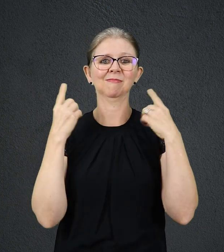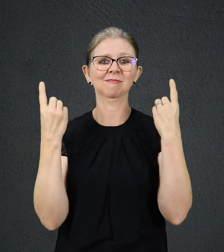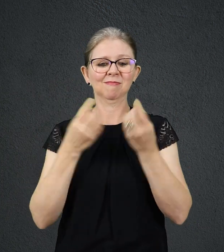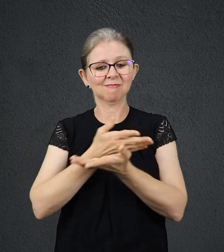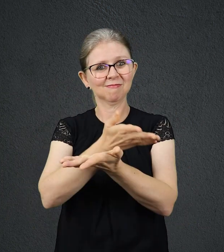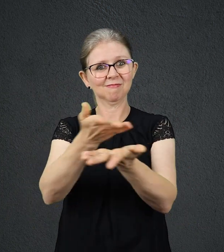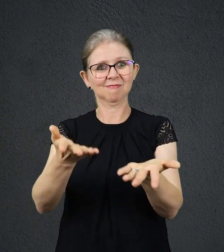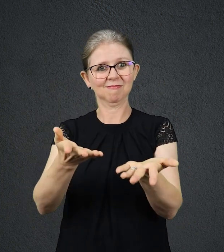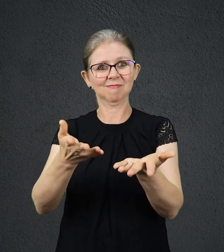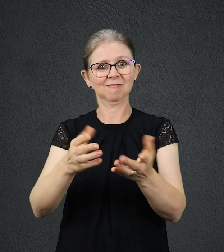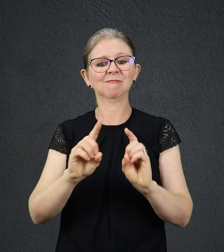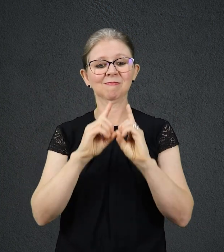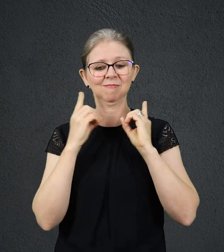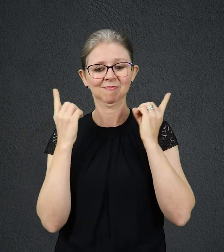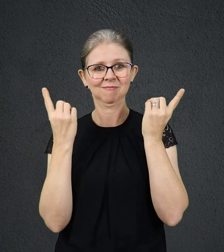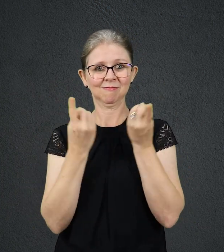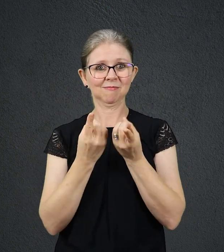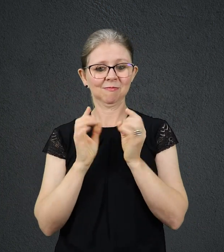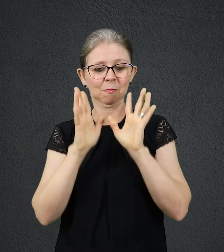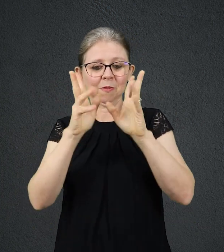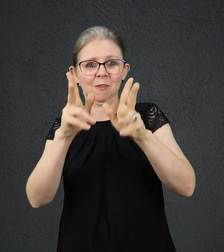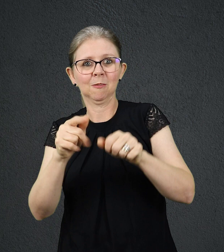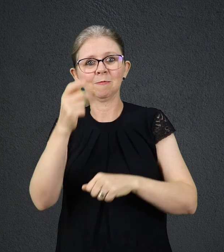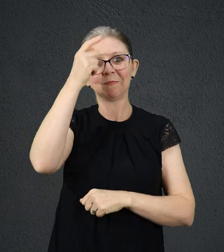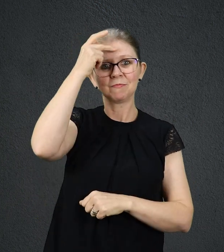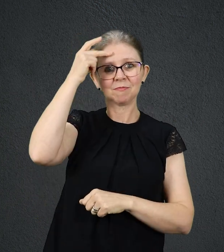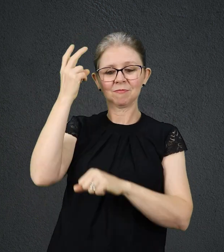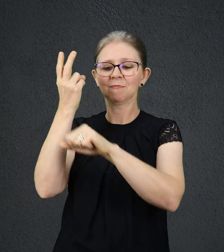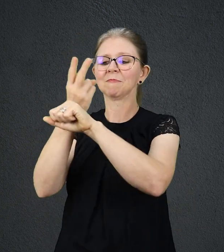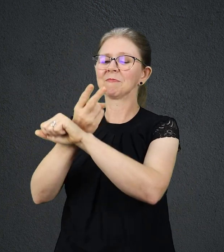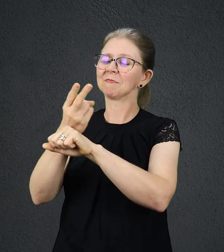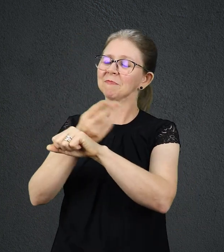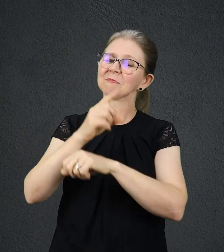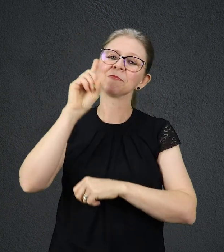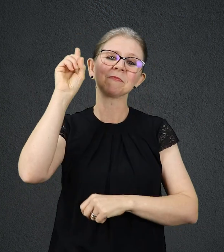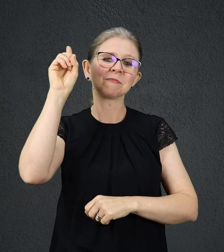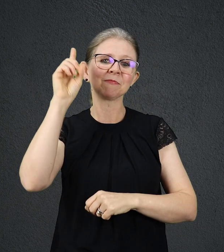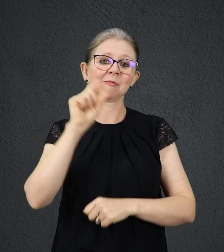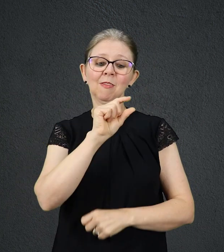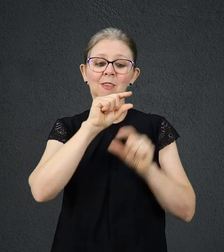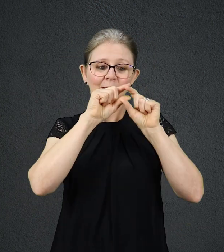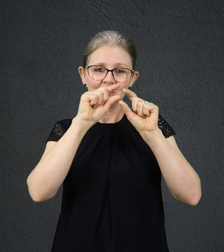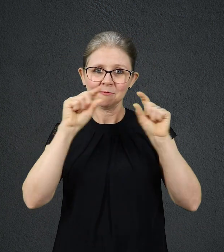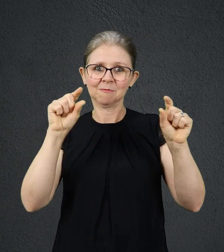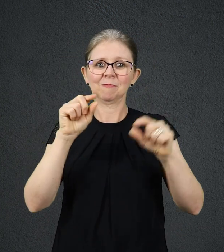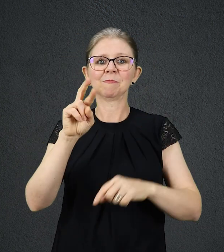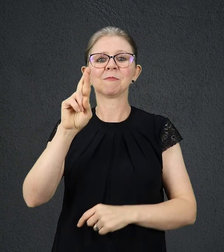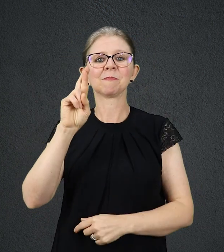Presente Diário, o devocional de todos os que buscam a Deus. Acesse transmundial